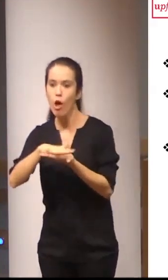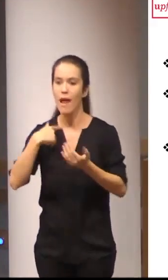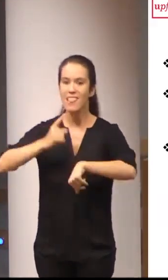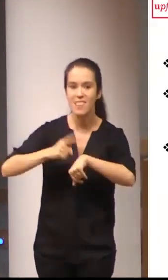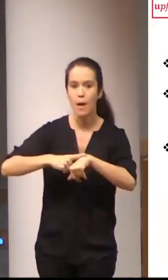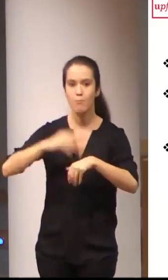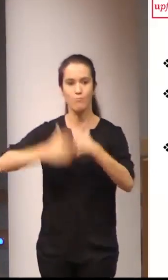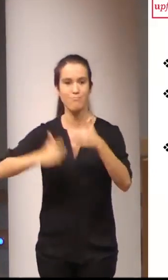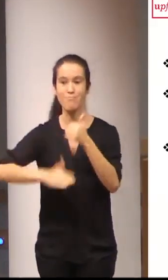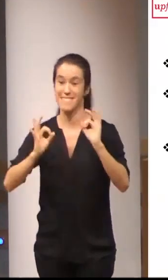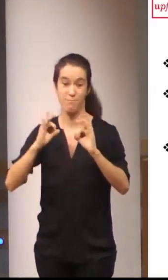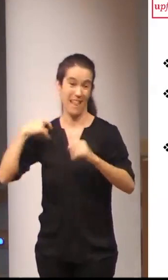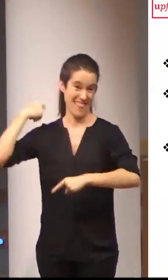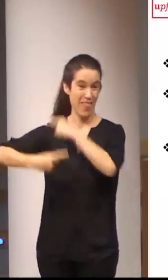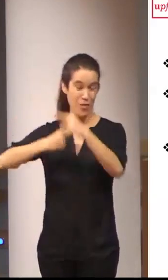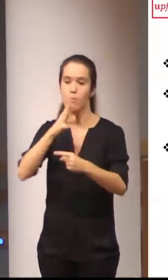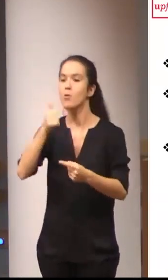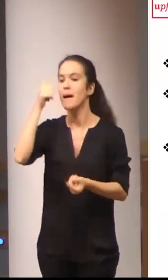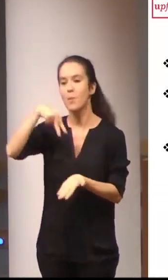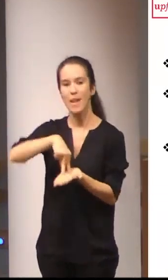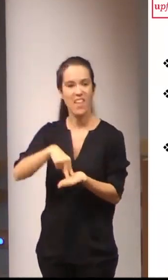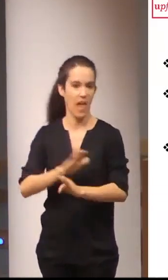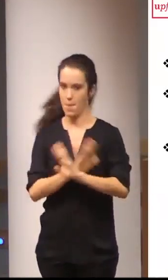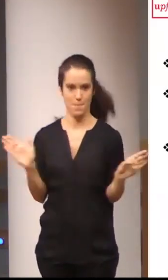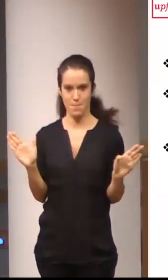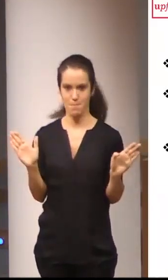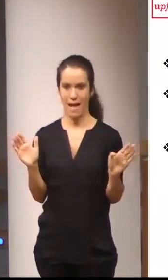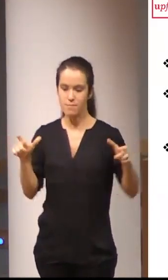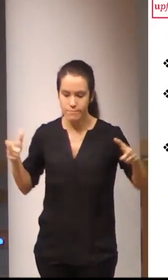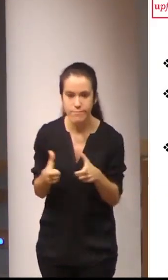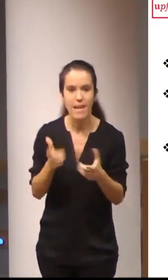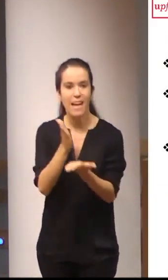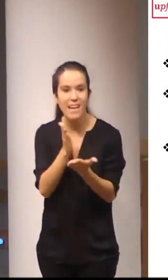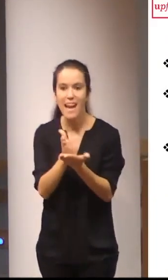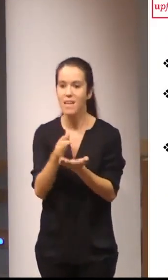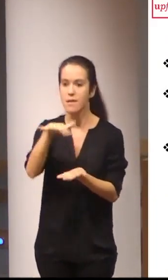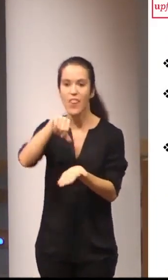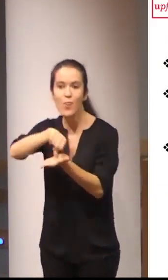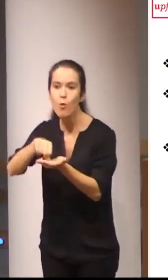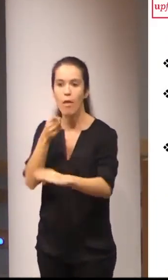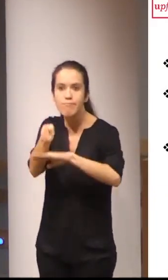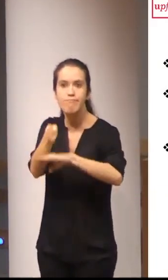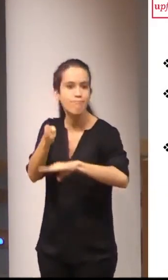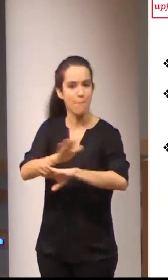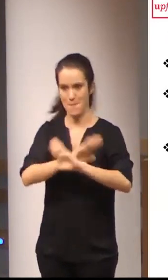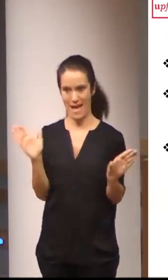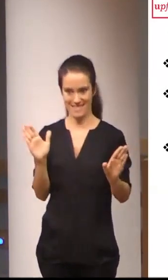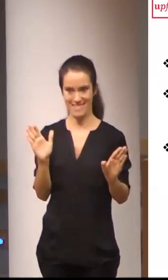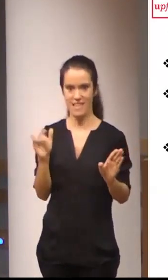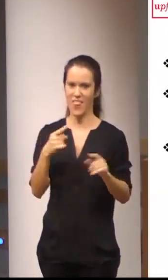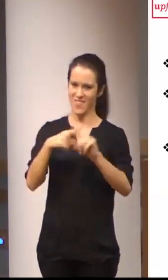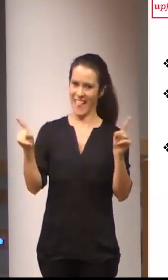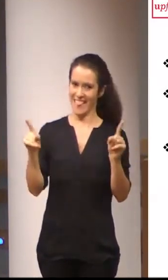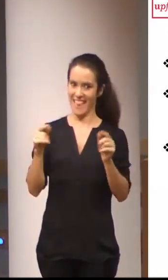tradicionales imponen porque tenen un formato presencial, reducido e local. E para o caso das lenguas de signos,